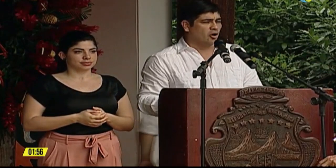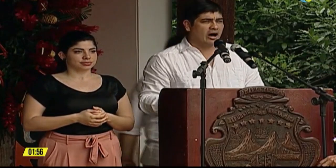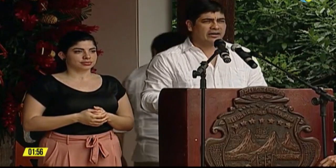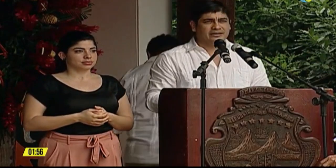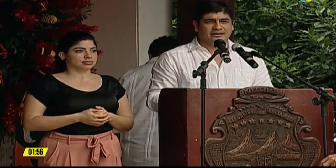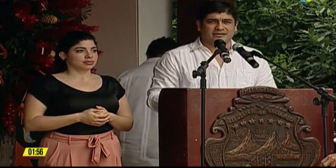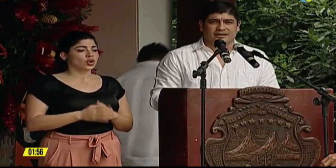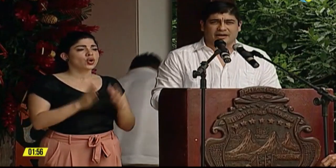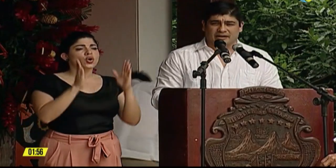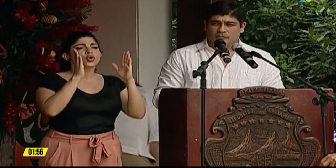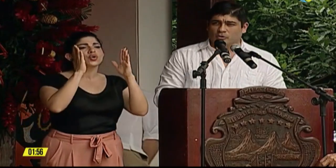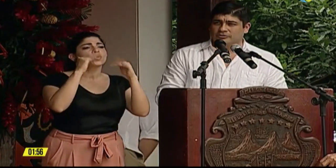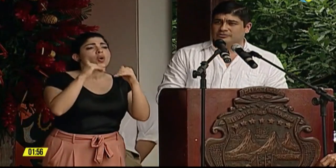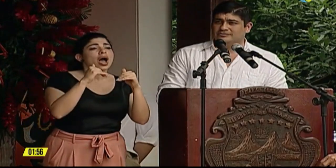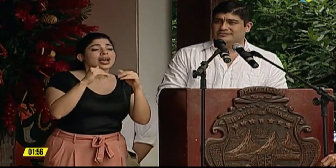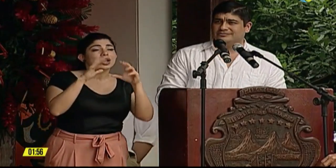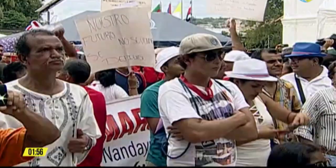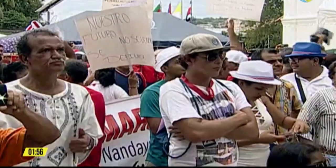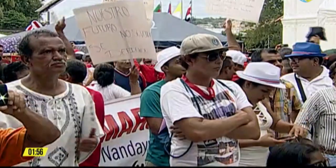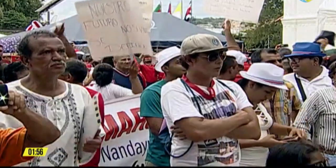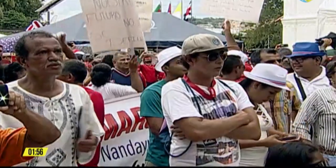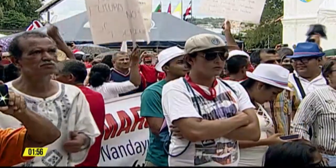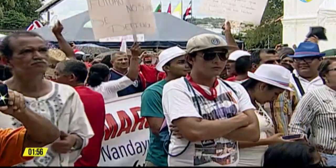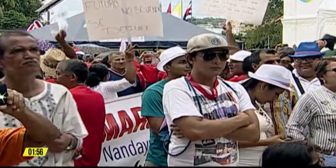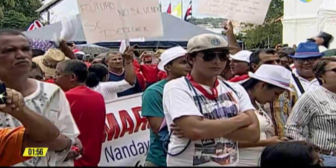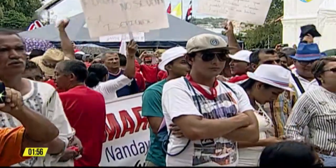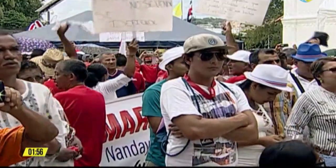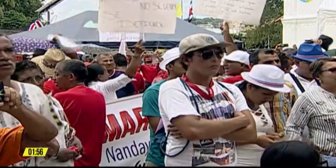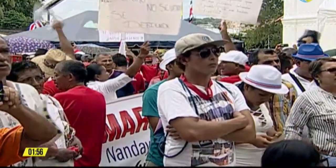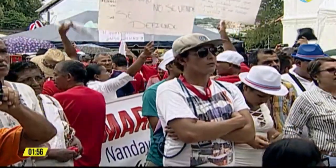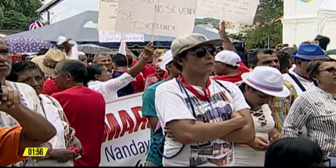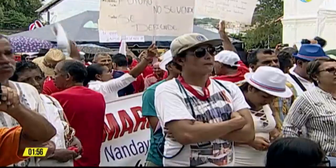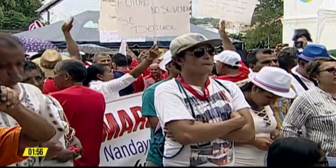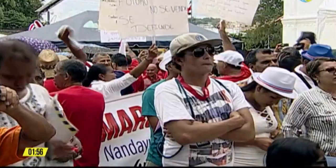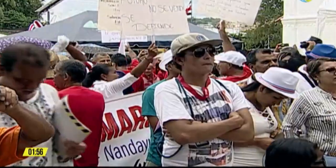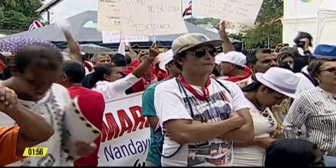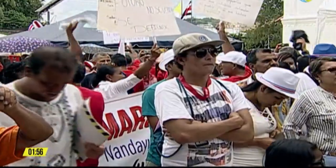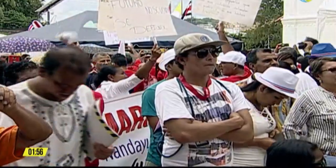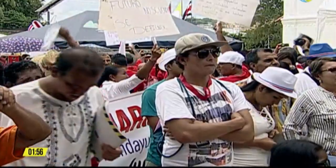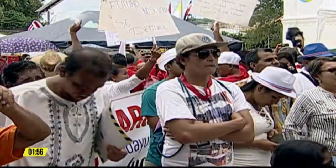No hay en el mundo, en la historia,